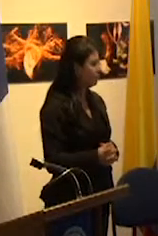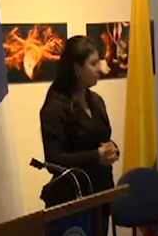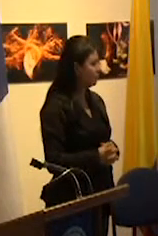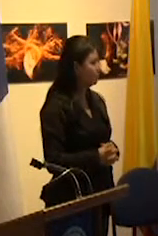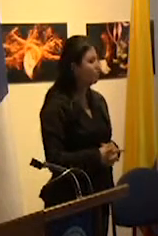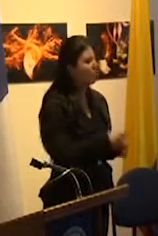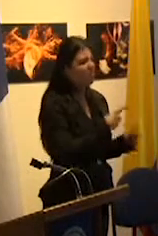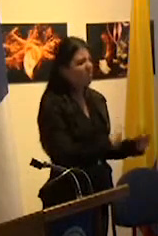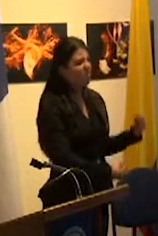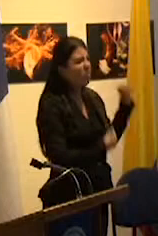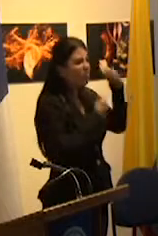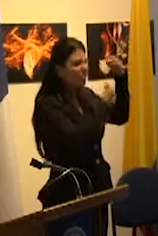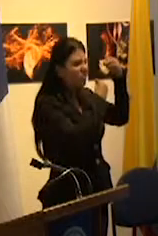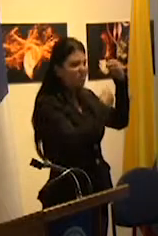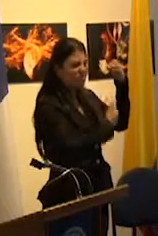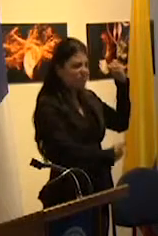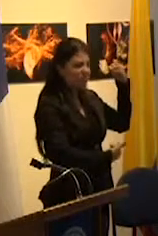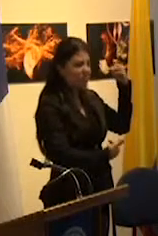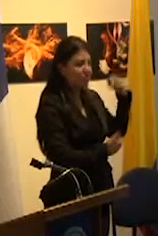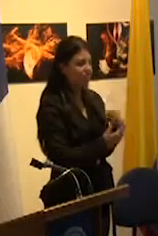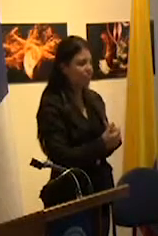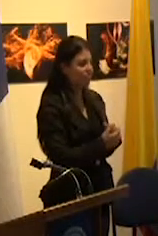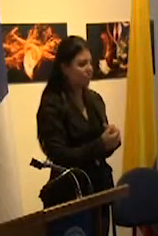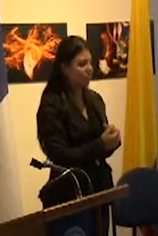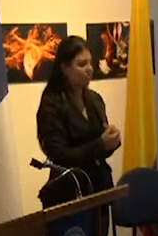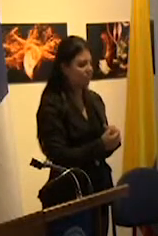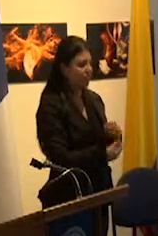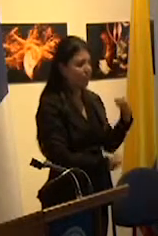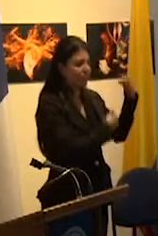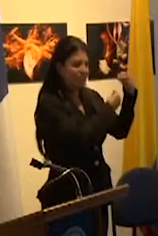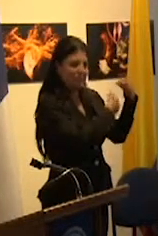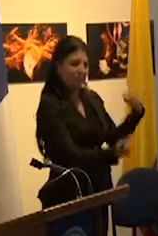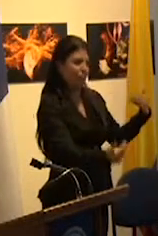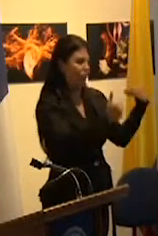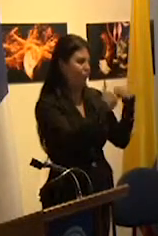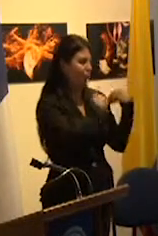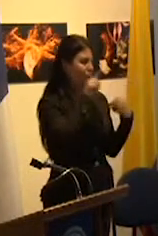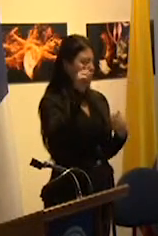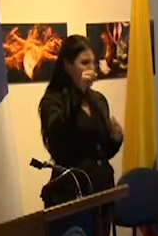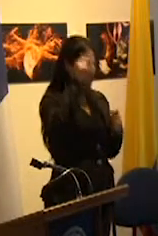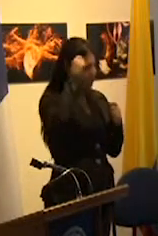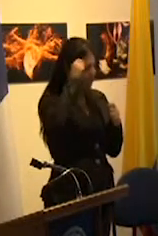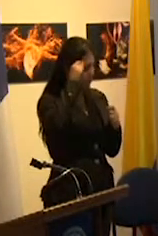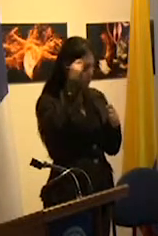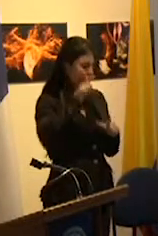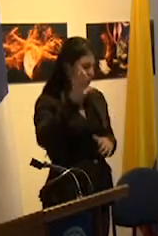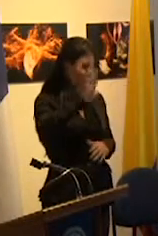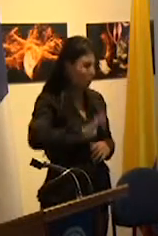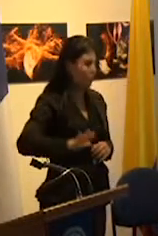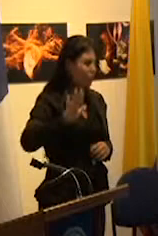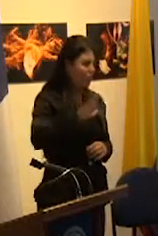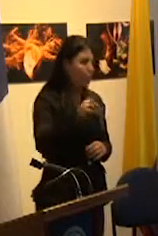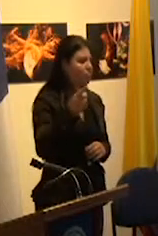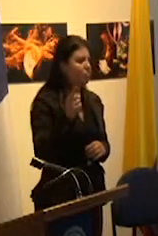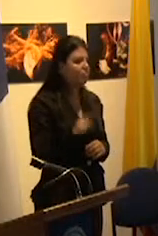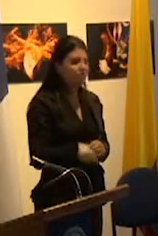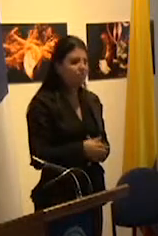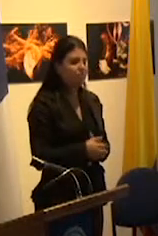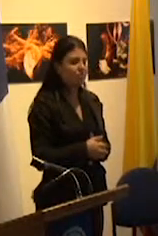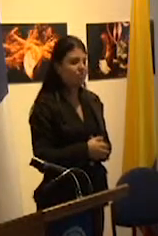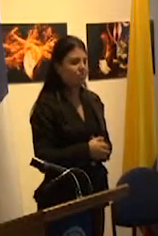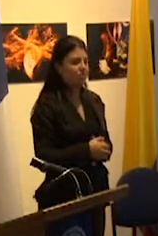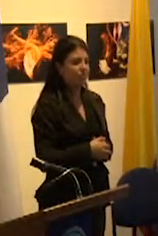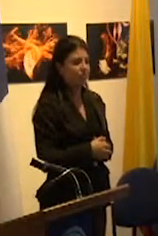que ancle en un primer plano la responsabilidad estatal y se distancie tanto del modelo